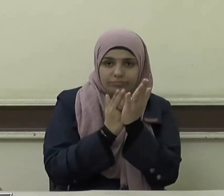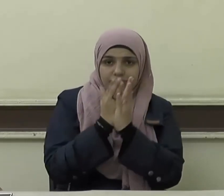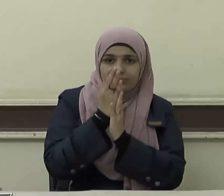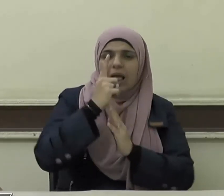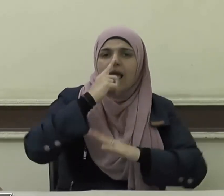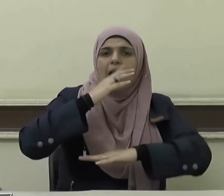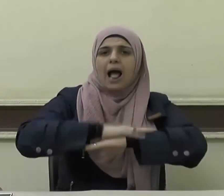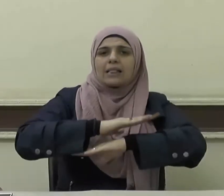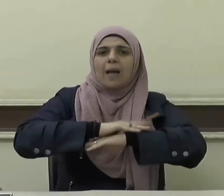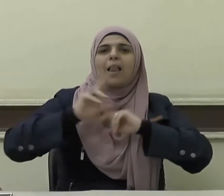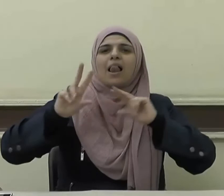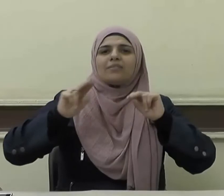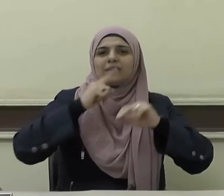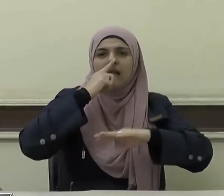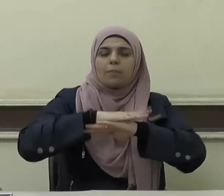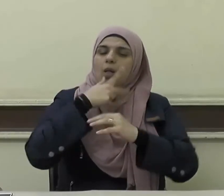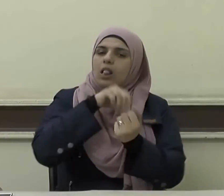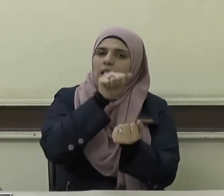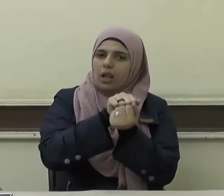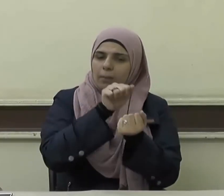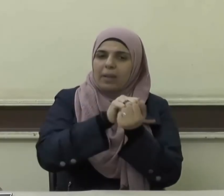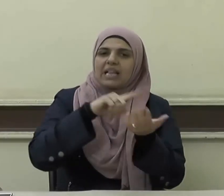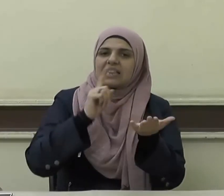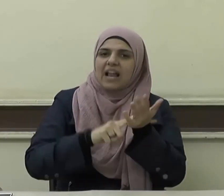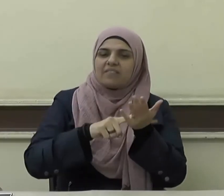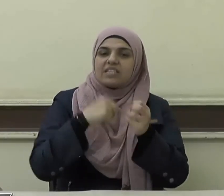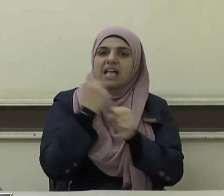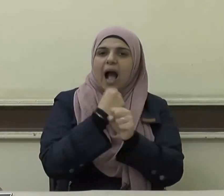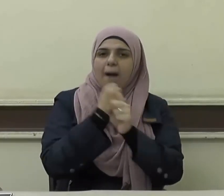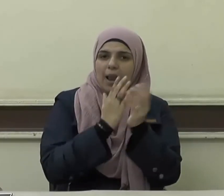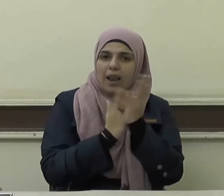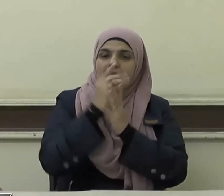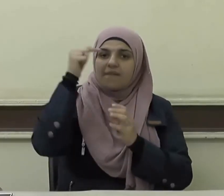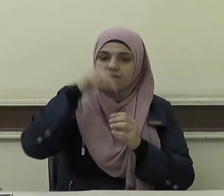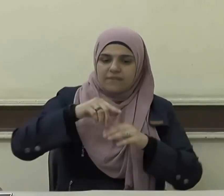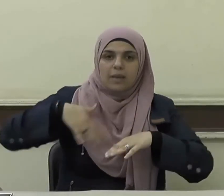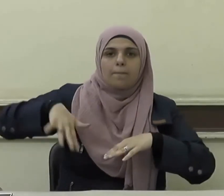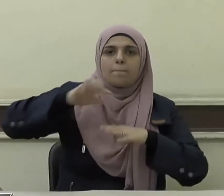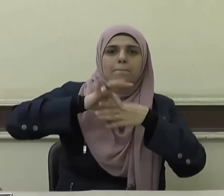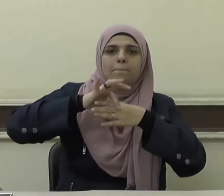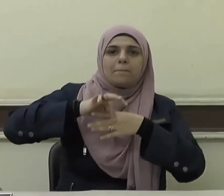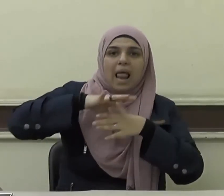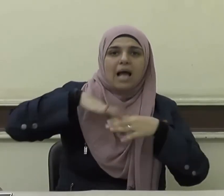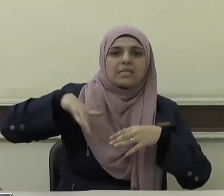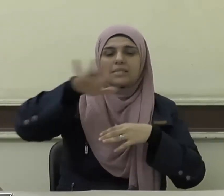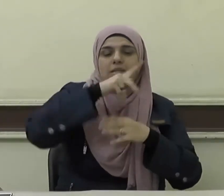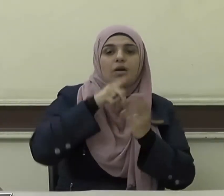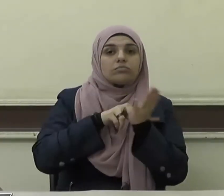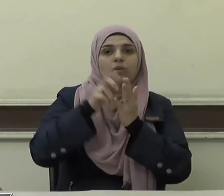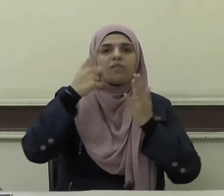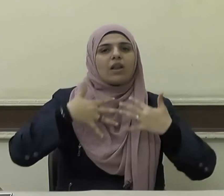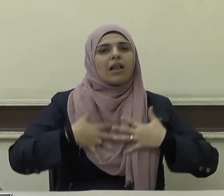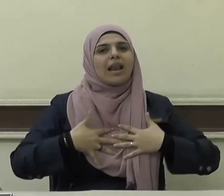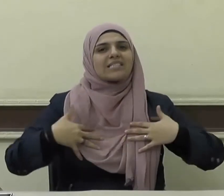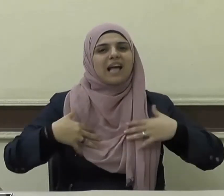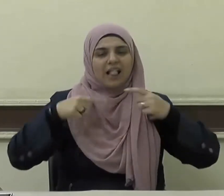بهذه الآداب وأن نطبقها سلوكا فيما بيننا فنسعد في